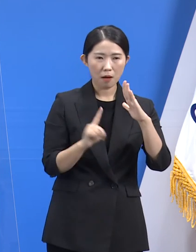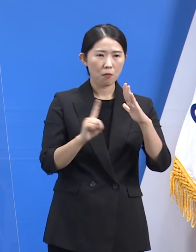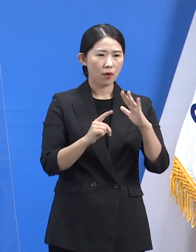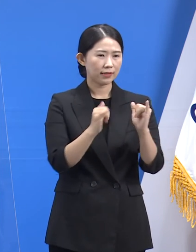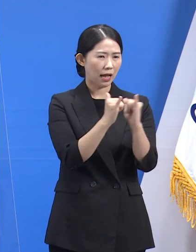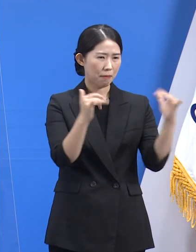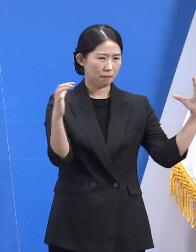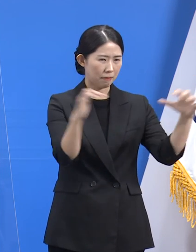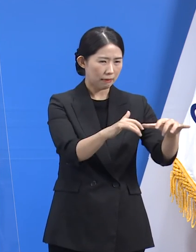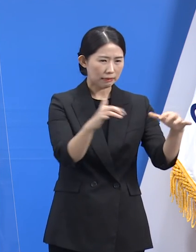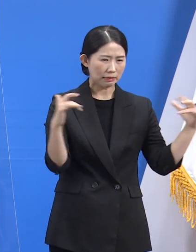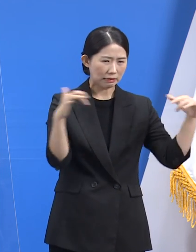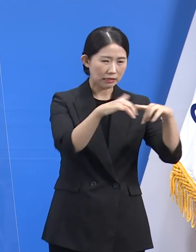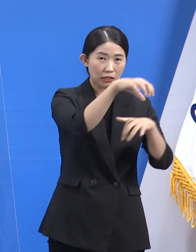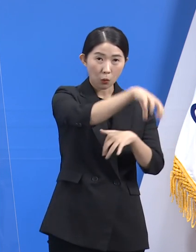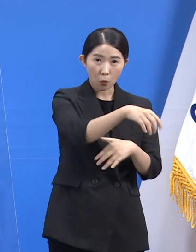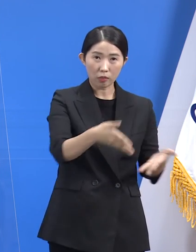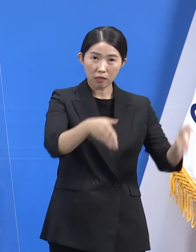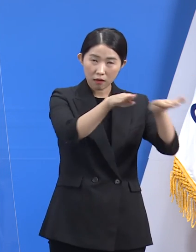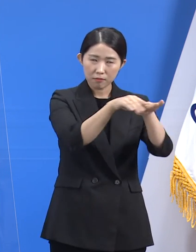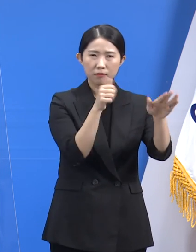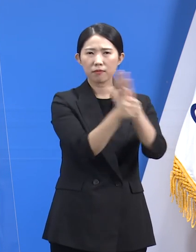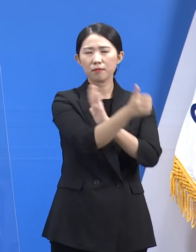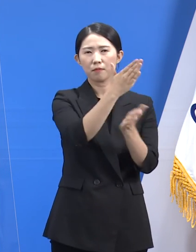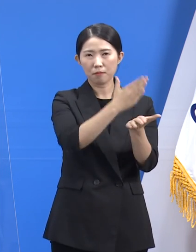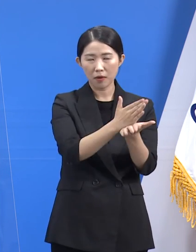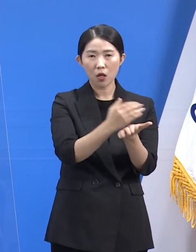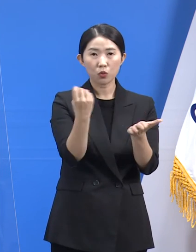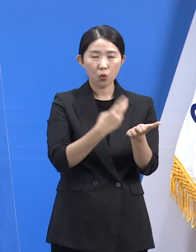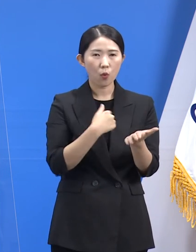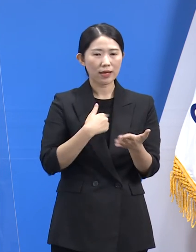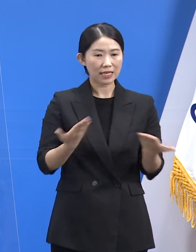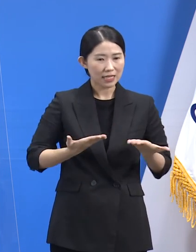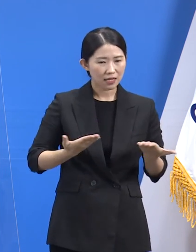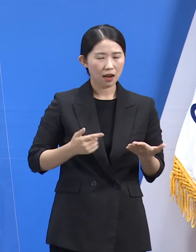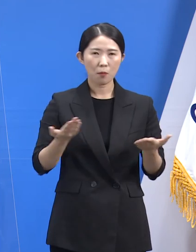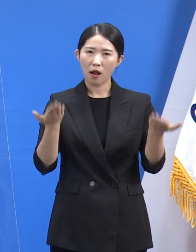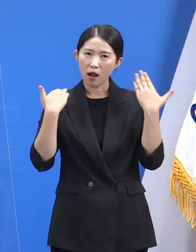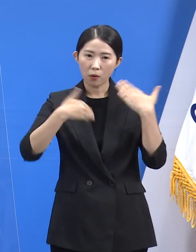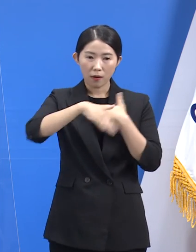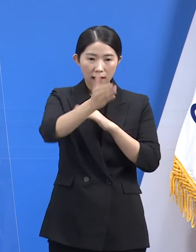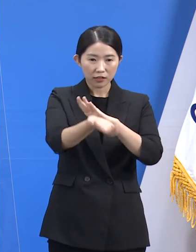일상생활 복귀 전에 PCR 검사를 받아주시기를 당부드립니다.